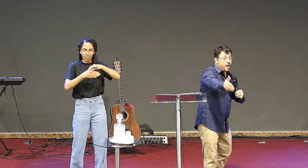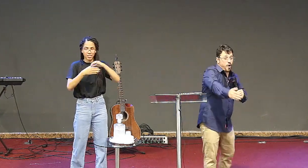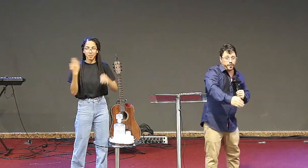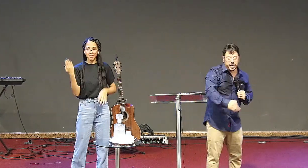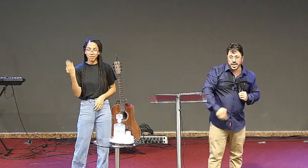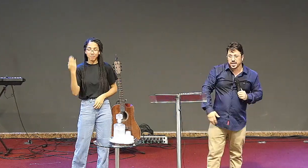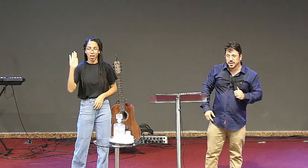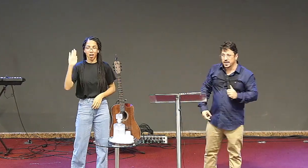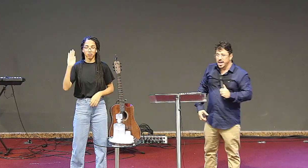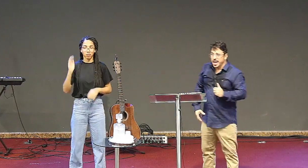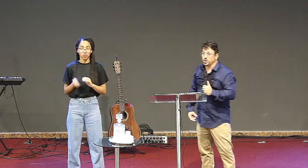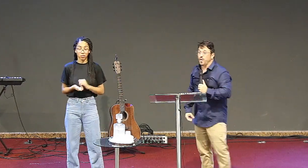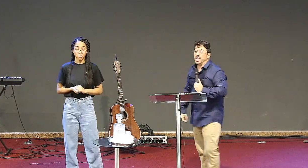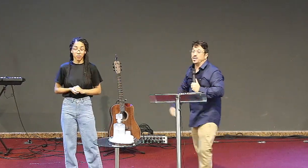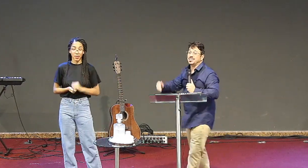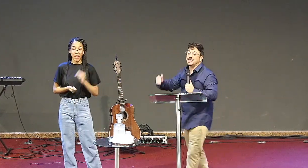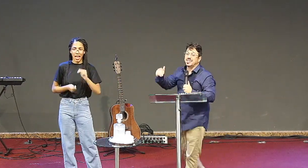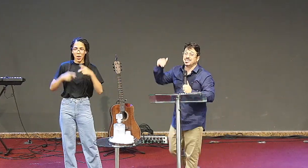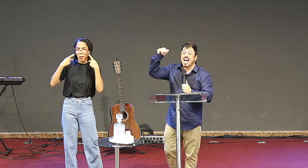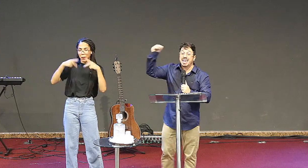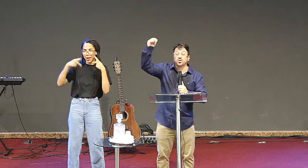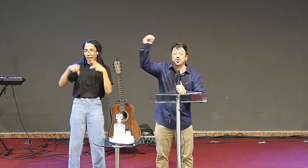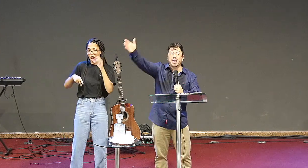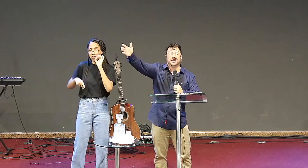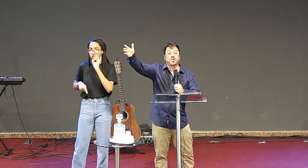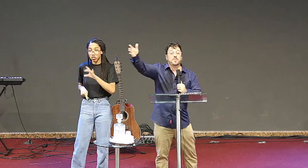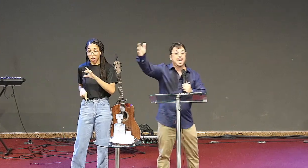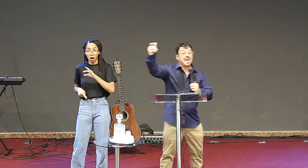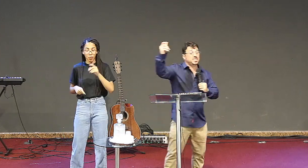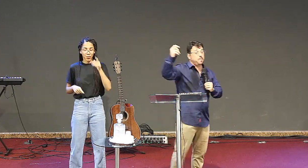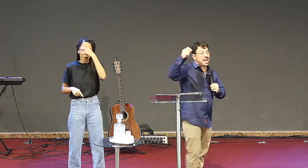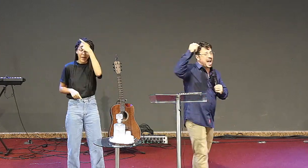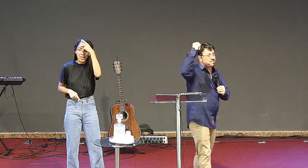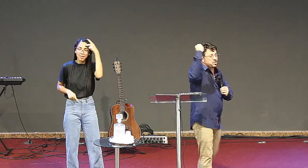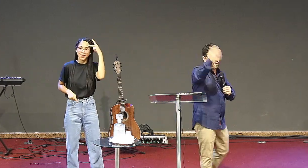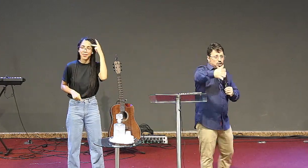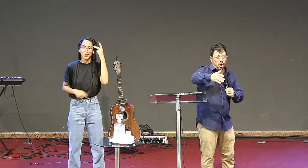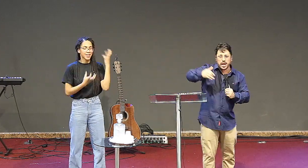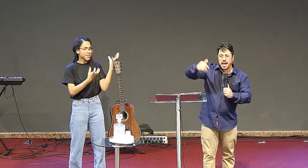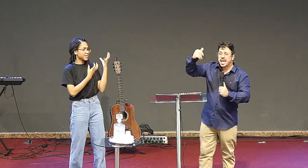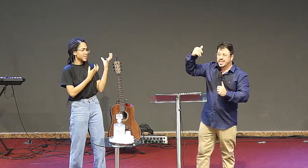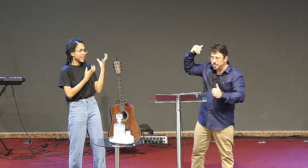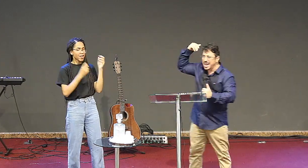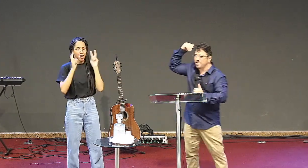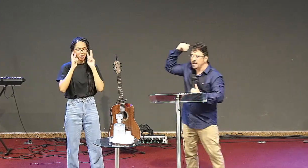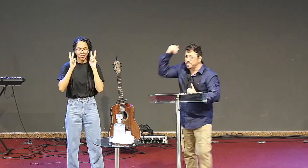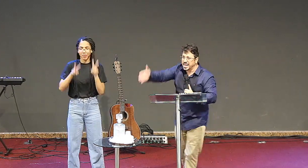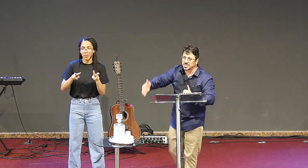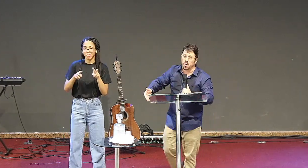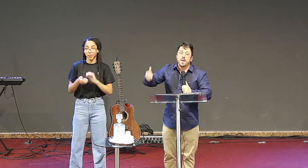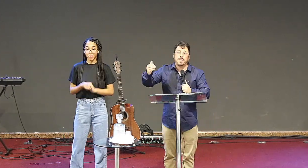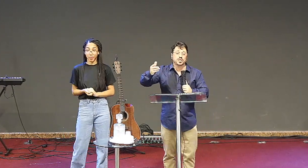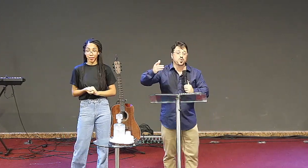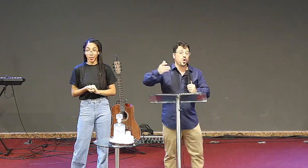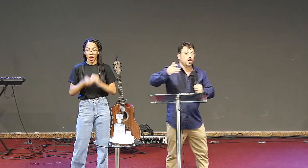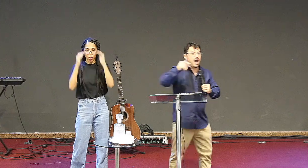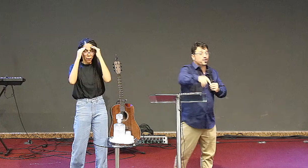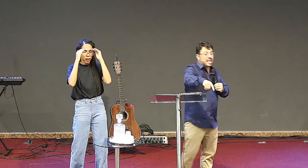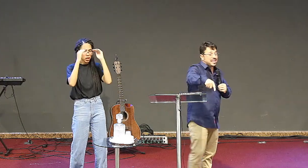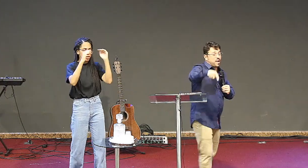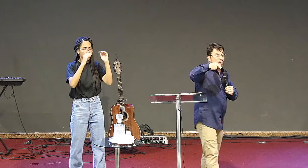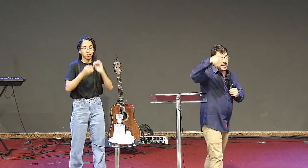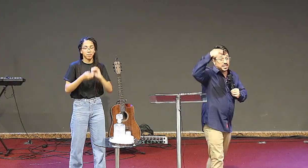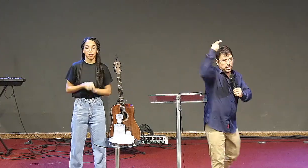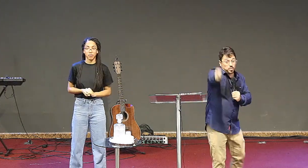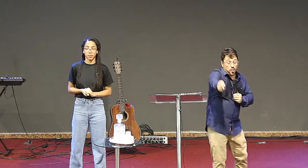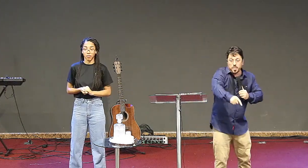povo quer ouvir, eu estou vendo você que saiu do meio do um ambiente que pregava sua vitória, que pregava a bênção, mas não colocava o